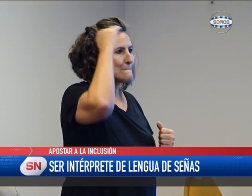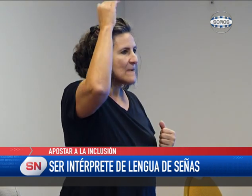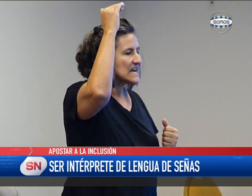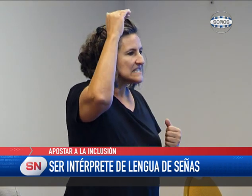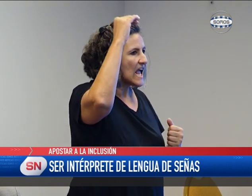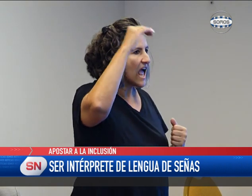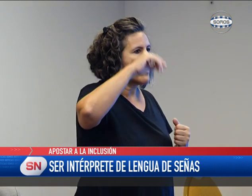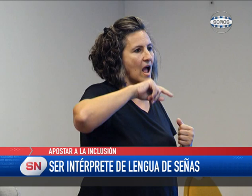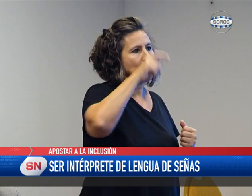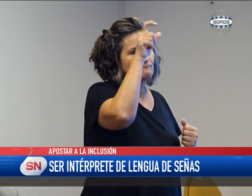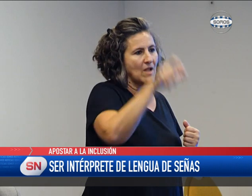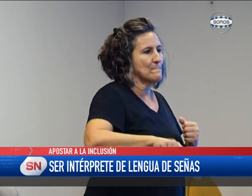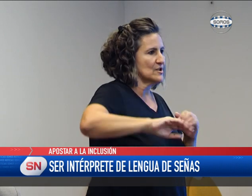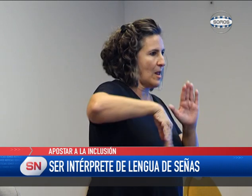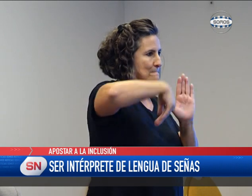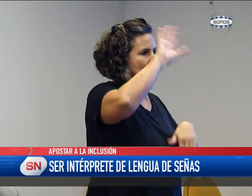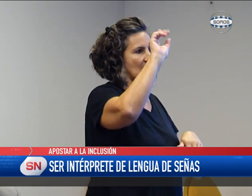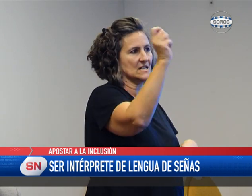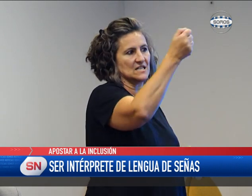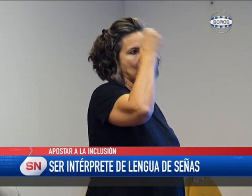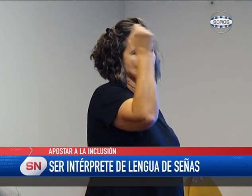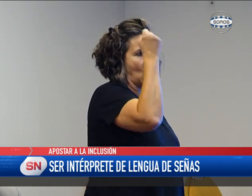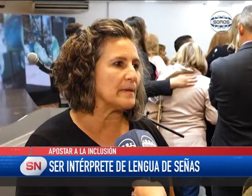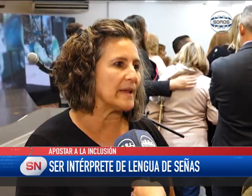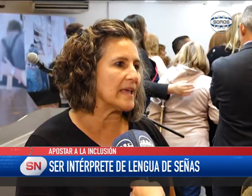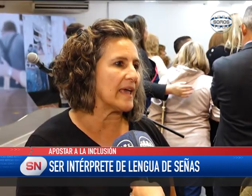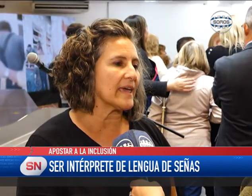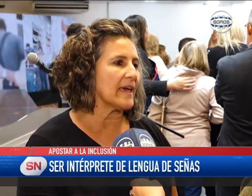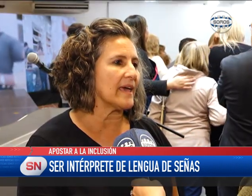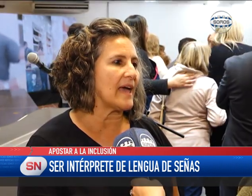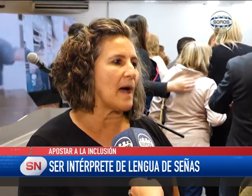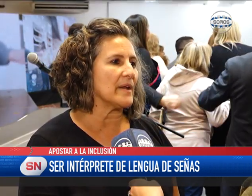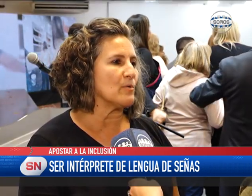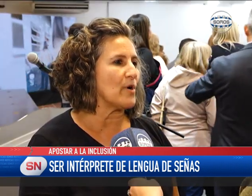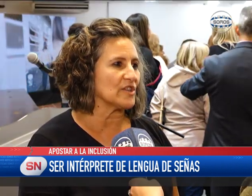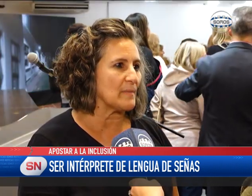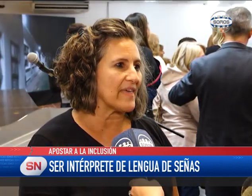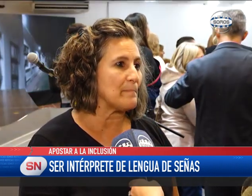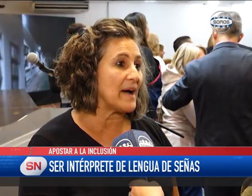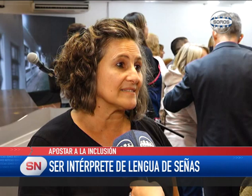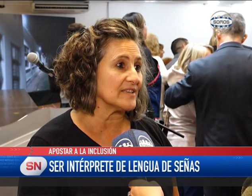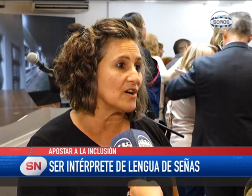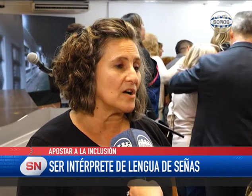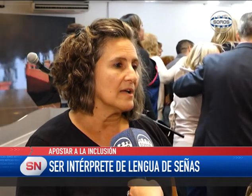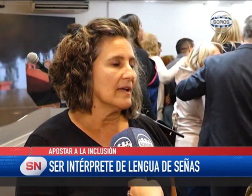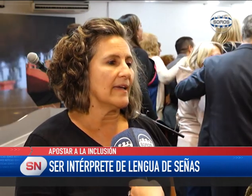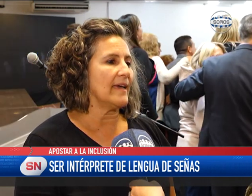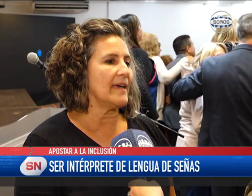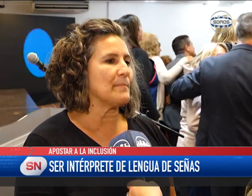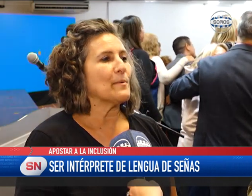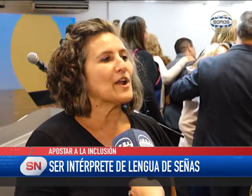indiferente? No, en general lo que pedimos, si es posible, es que hablen un poquito más despacio.